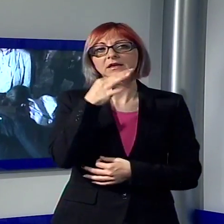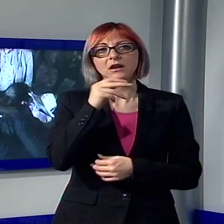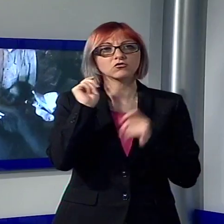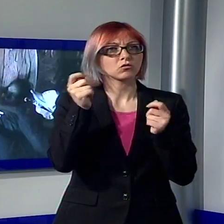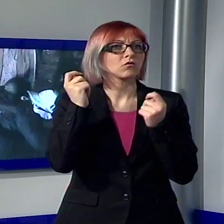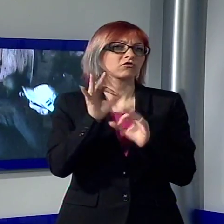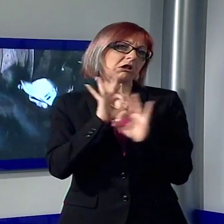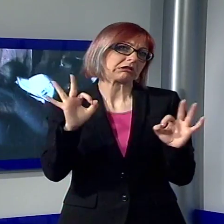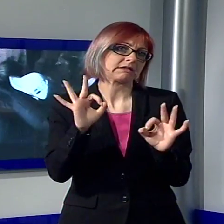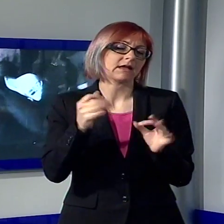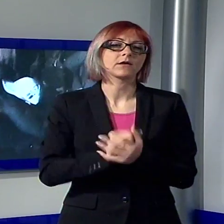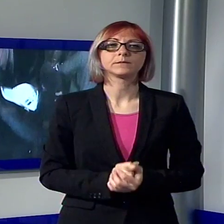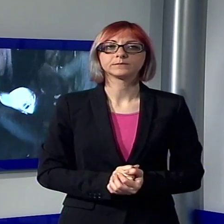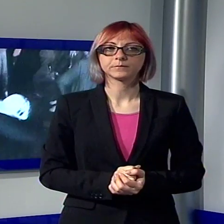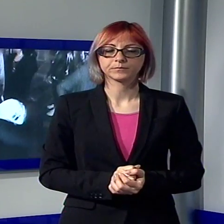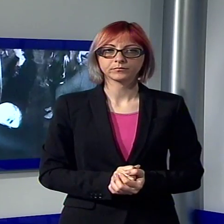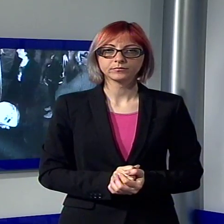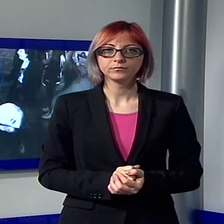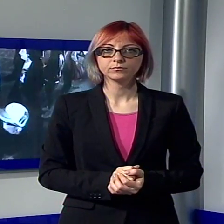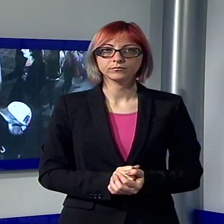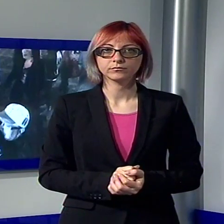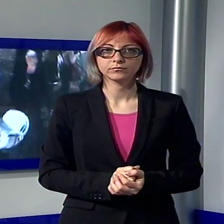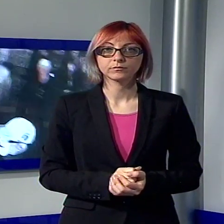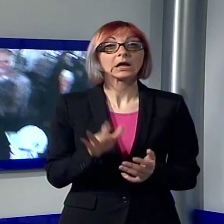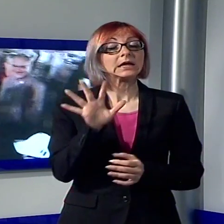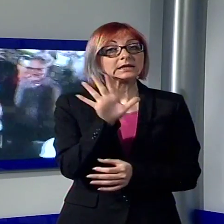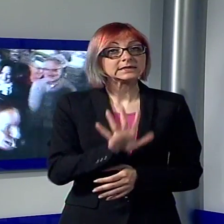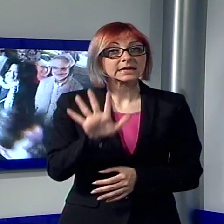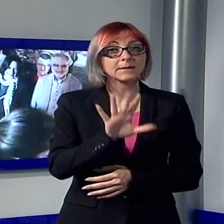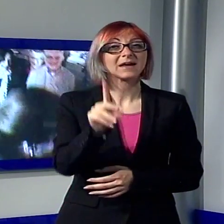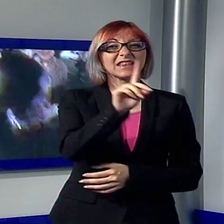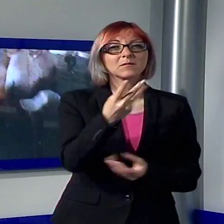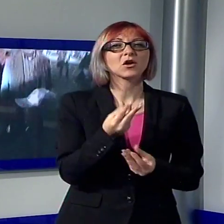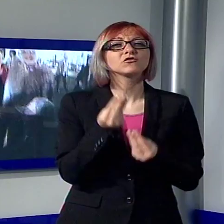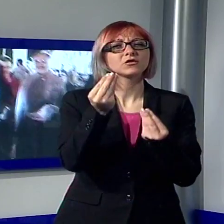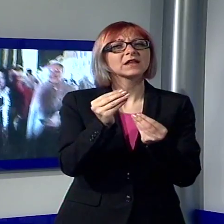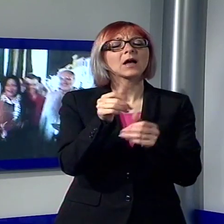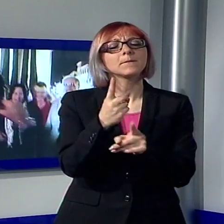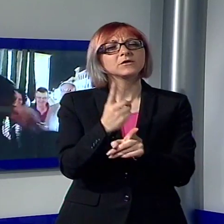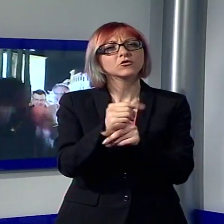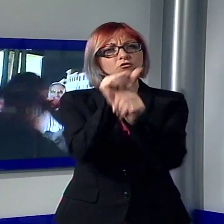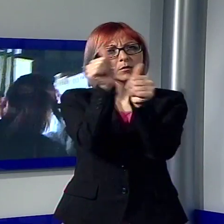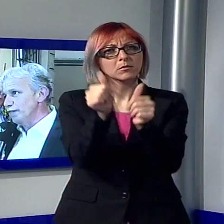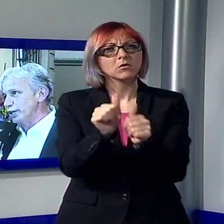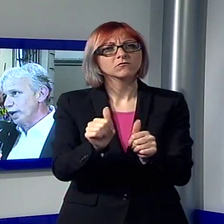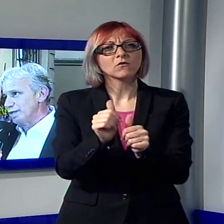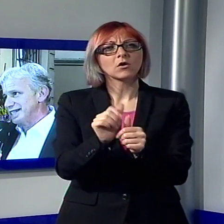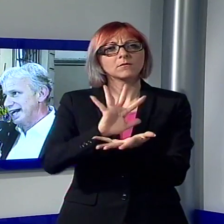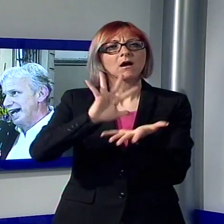interpretare un quasi fisiologico bisogno di cambiamento ad alto pascio e per farlo ha potuto contare su un partito che si è schierato